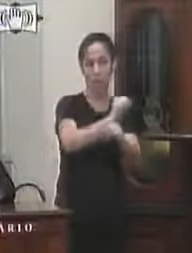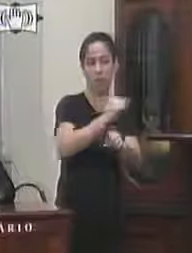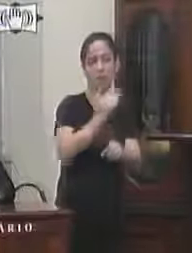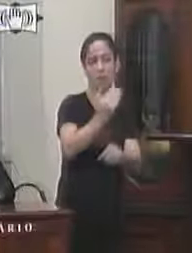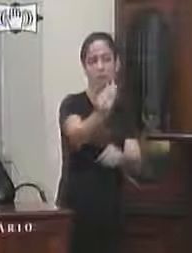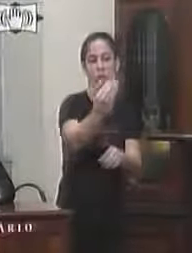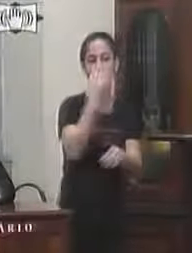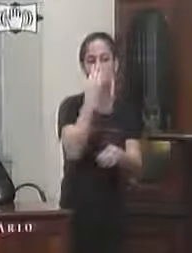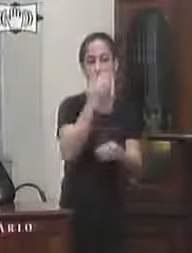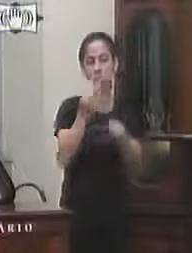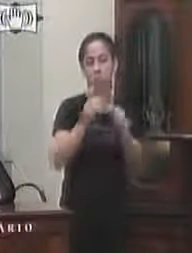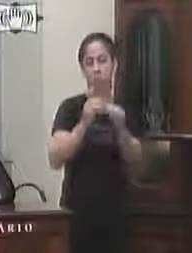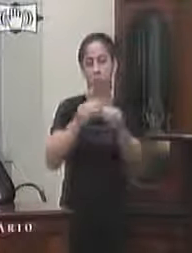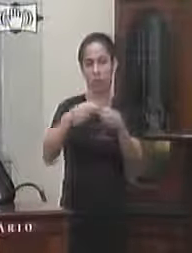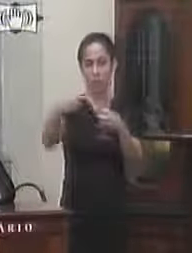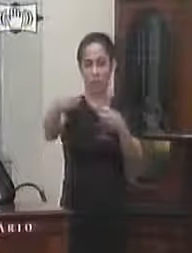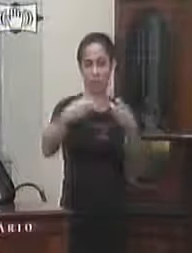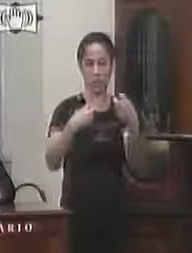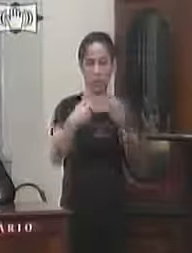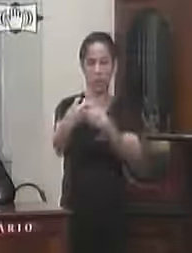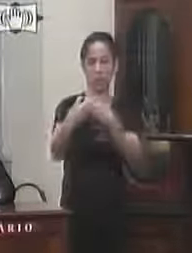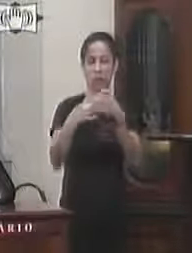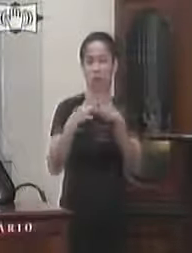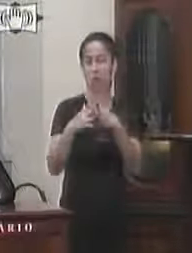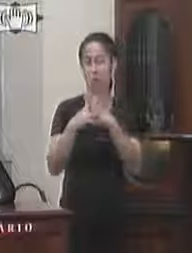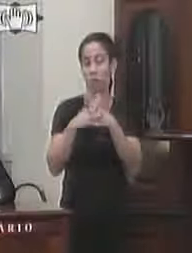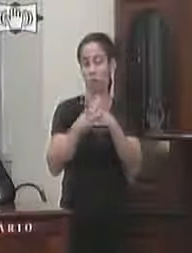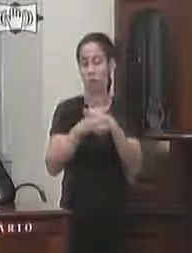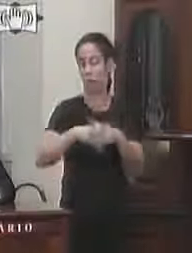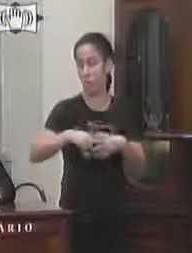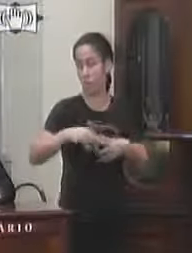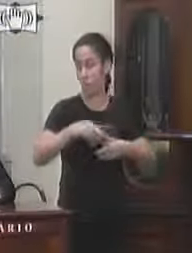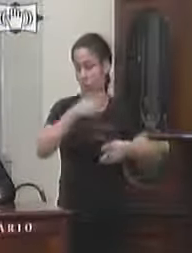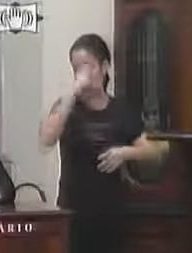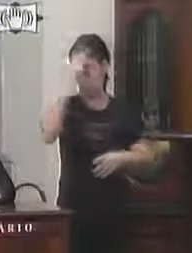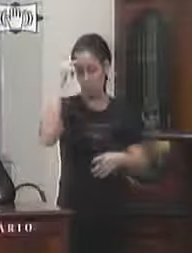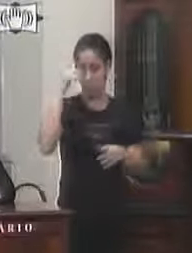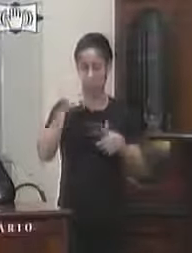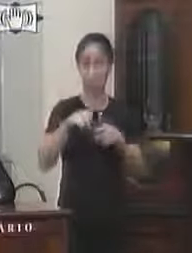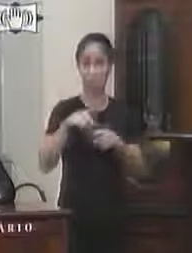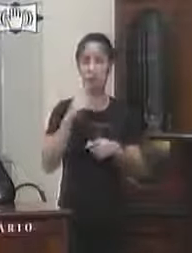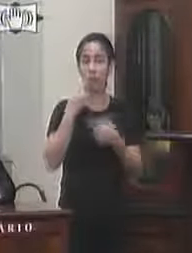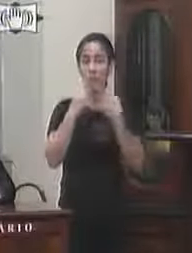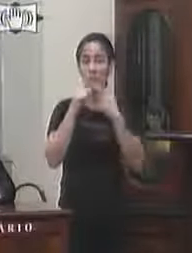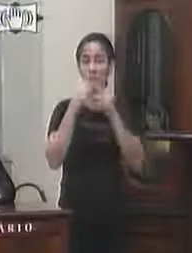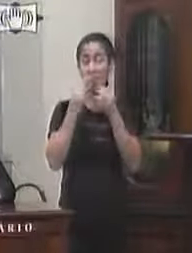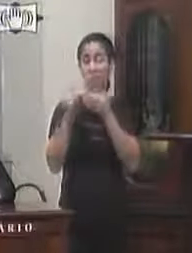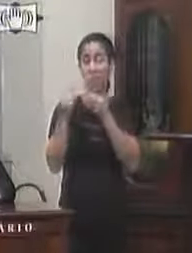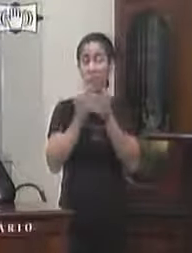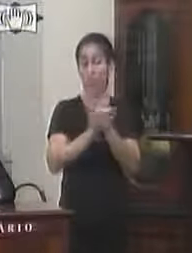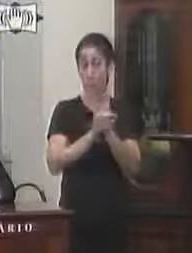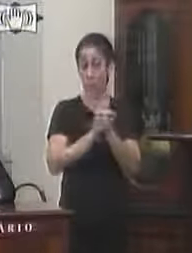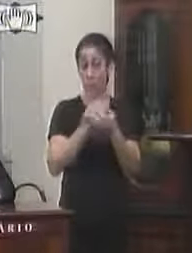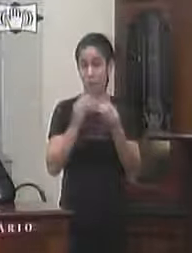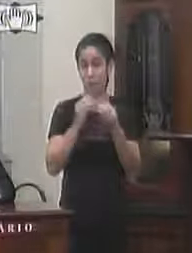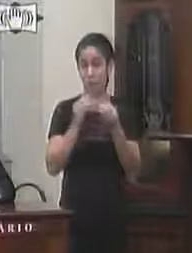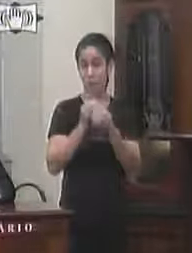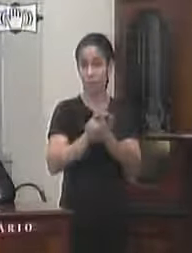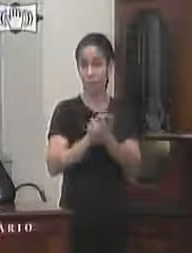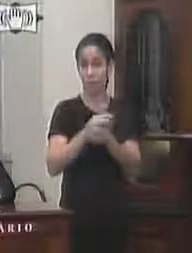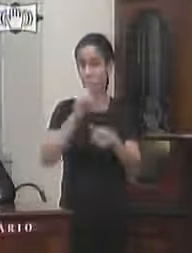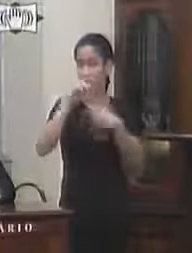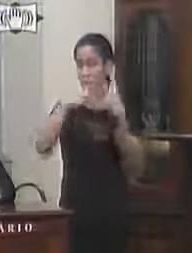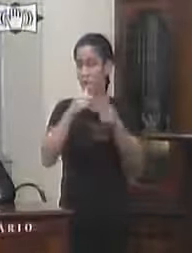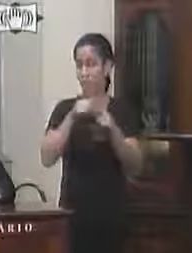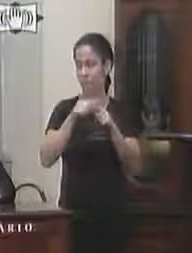das garagens entendendo a justificação dos moradores da rua que se queixam da dificuldade de trafegar estacionada a referida à rua após a